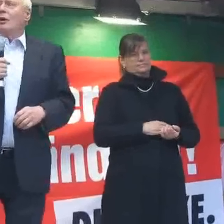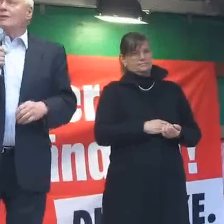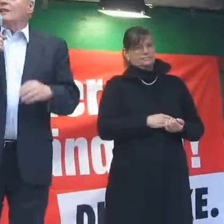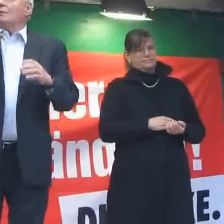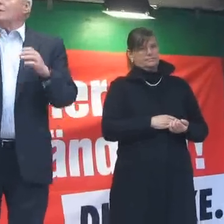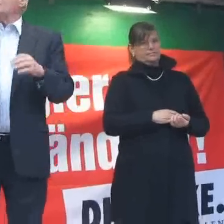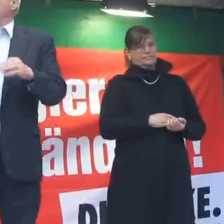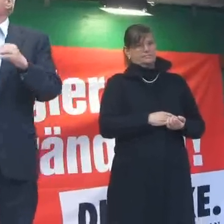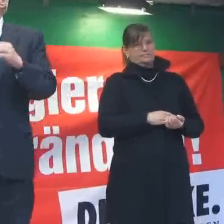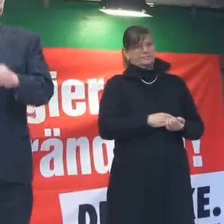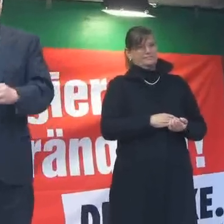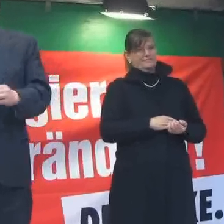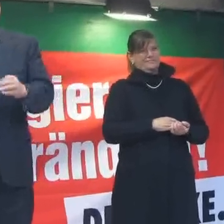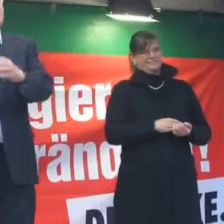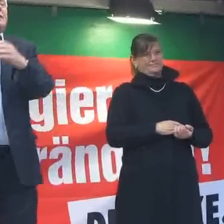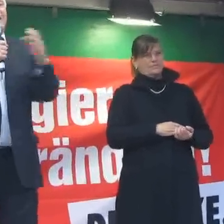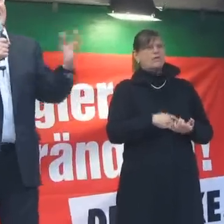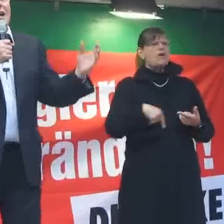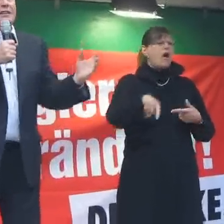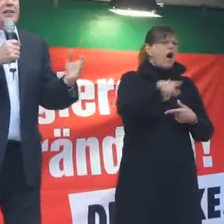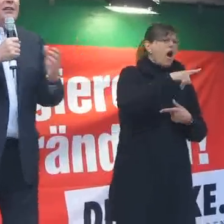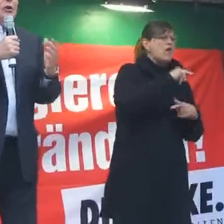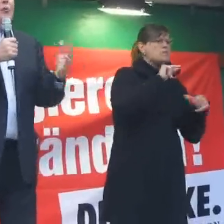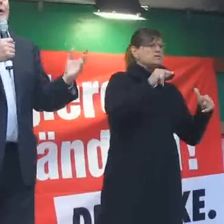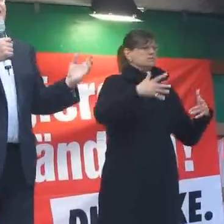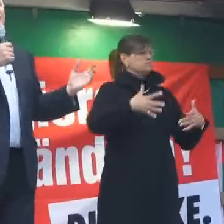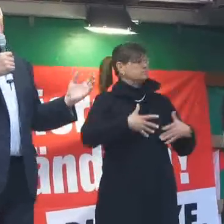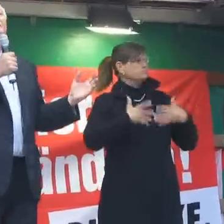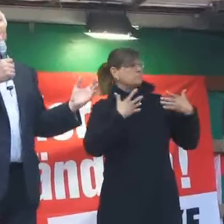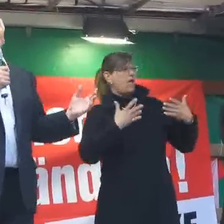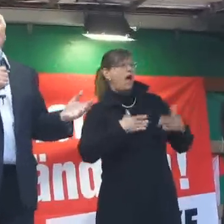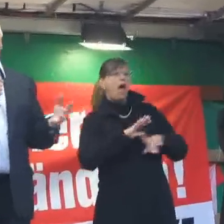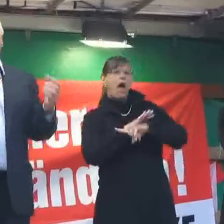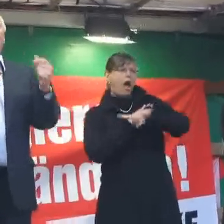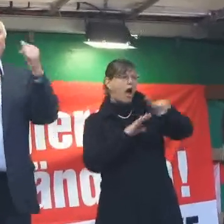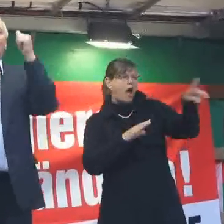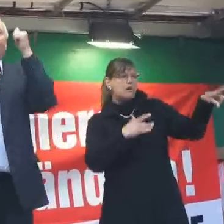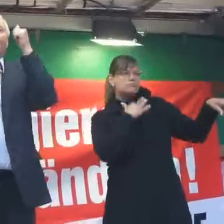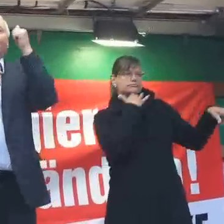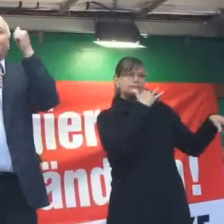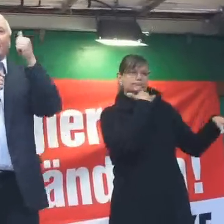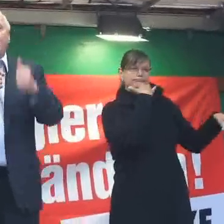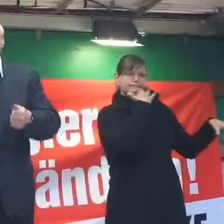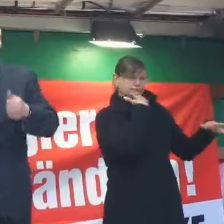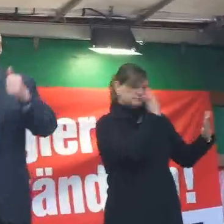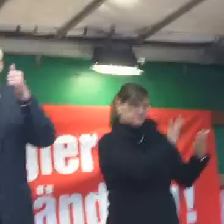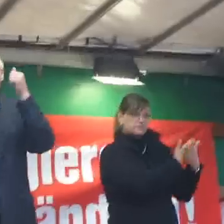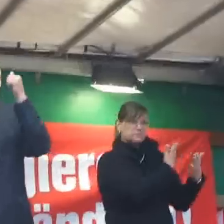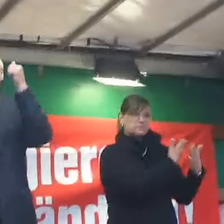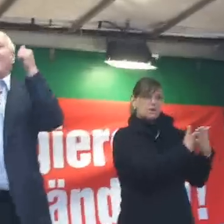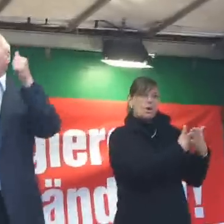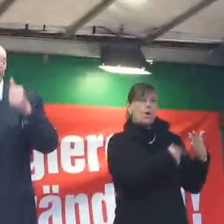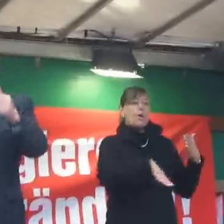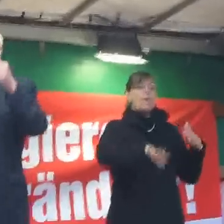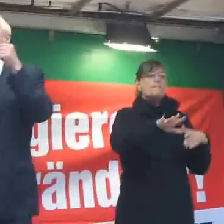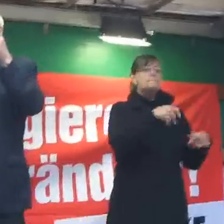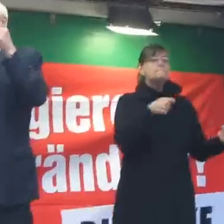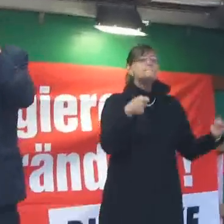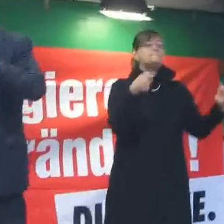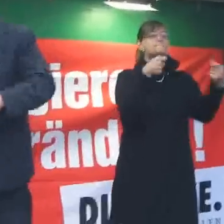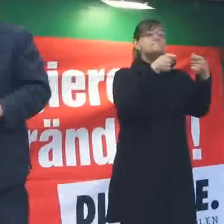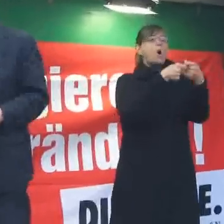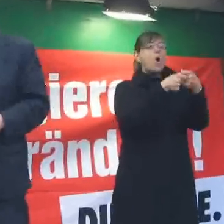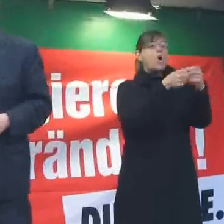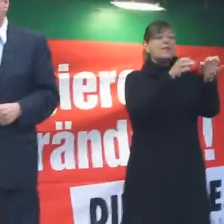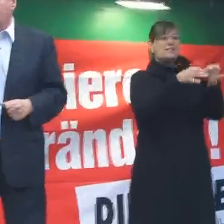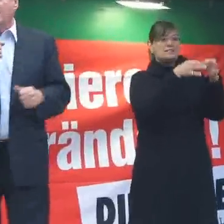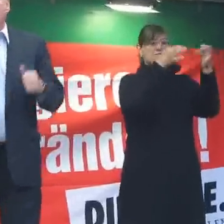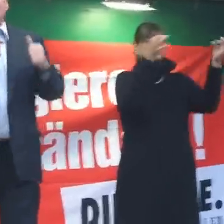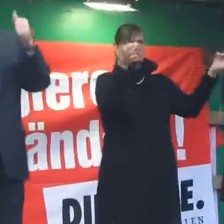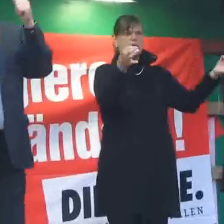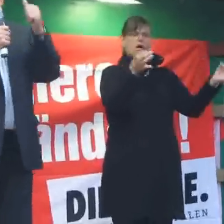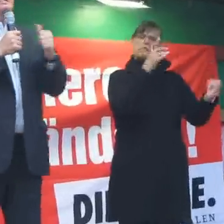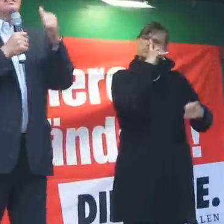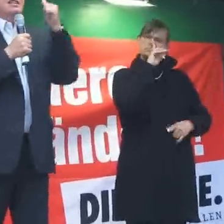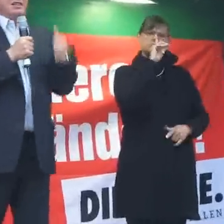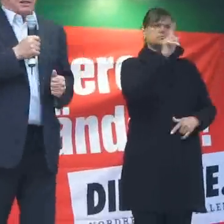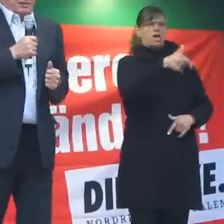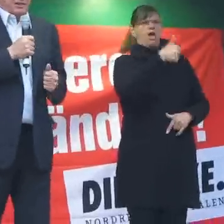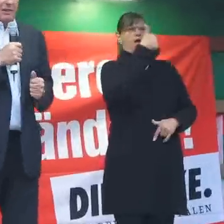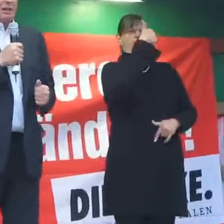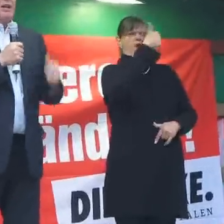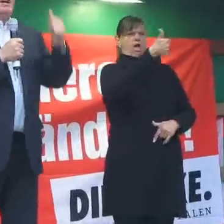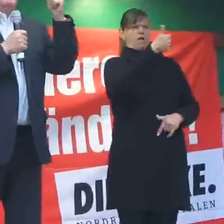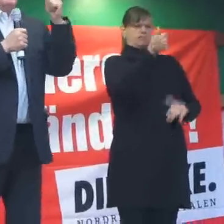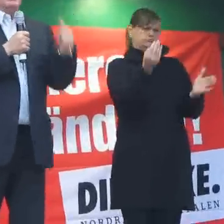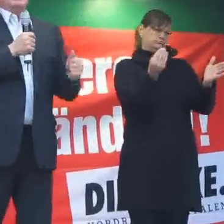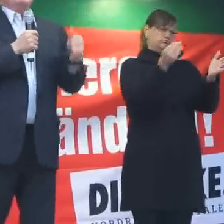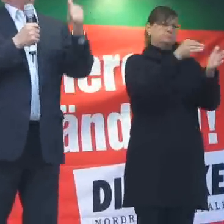Und was uns so empführt ist, dass alle anderen darüber reden. Dabei bräuchte man im Bundestag einen einzigen Satz einzubringen. Der Satz